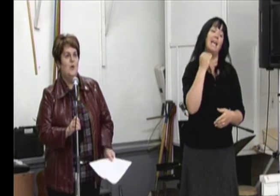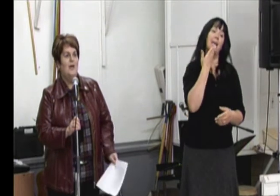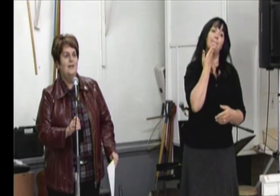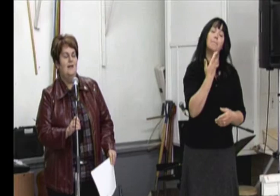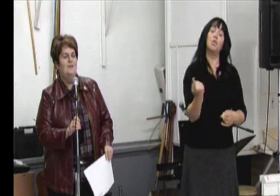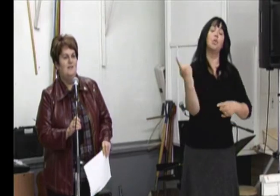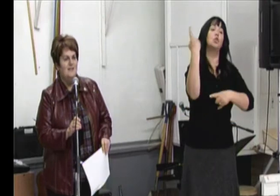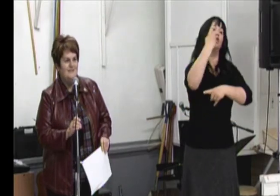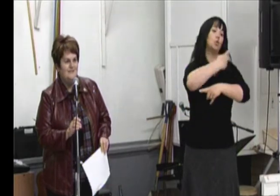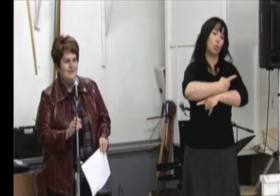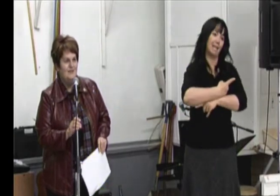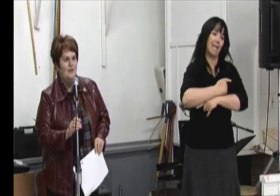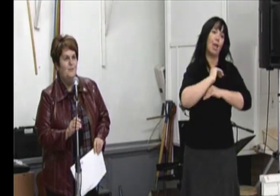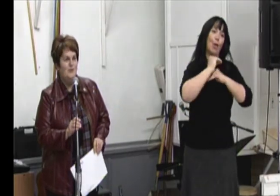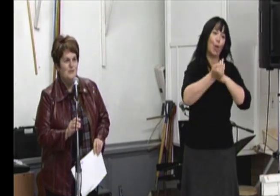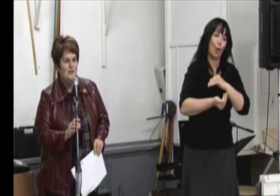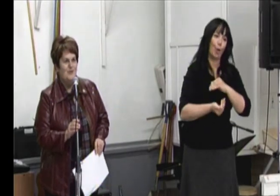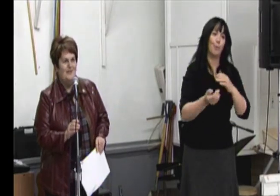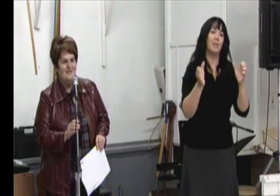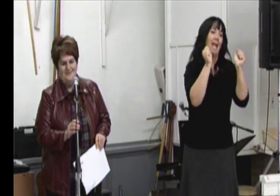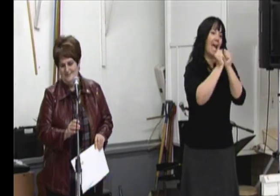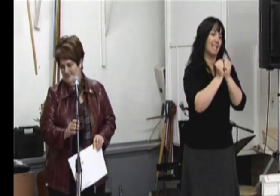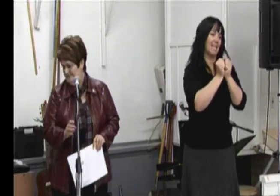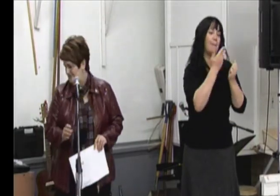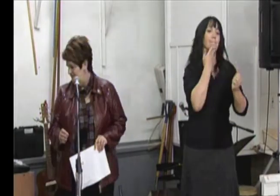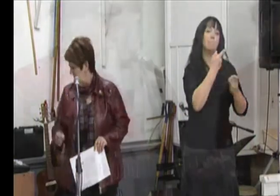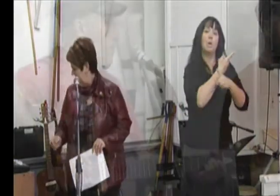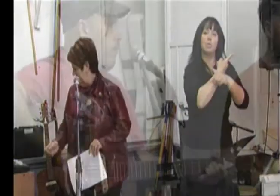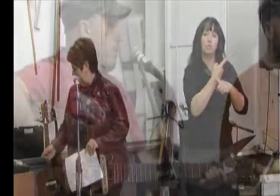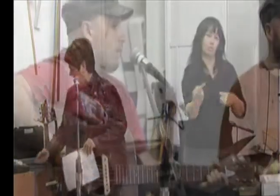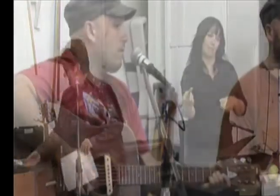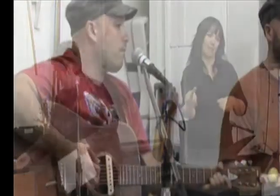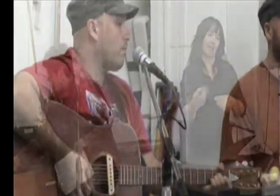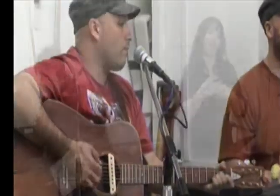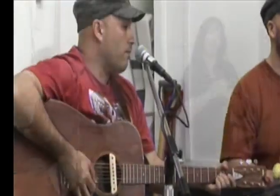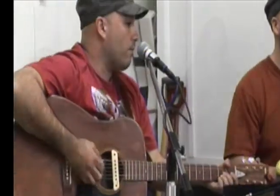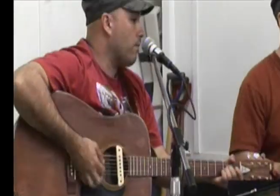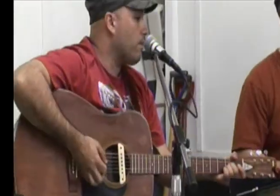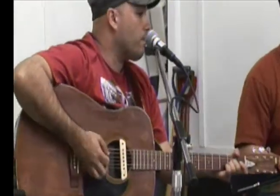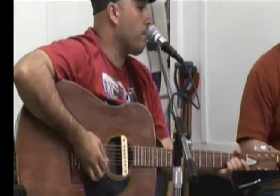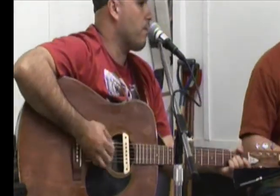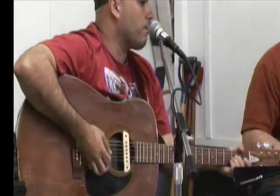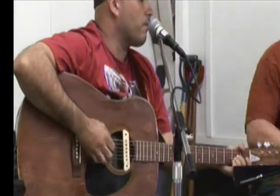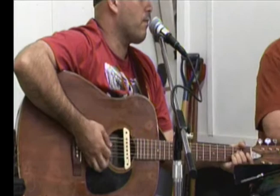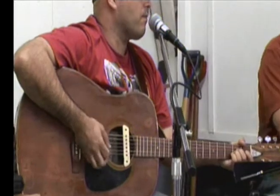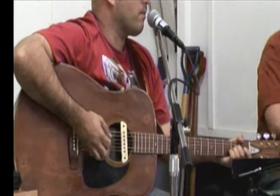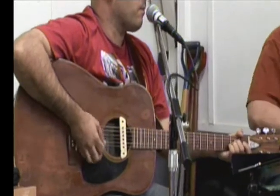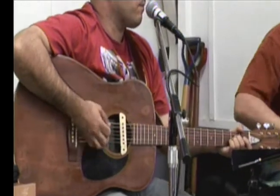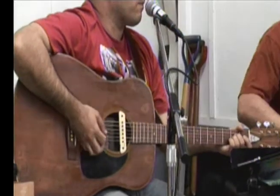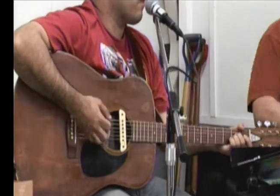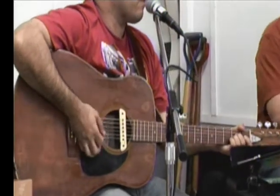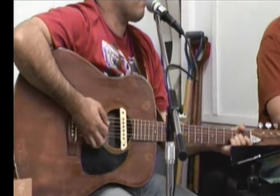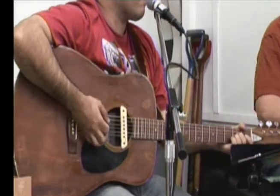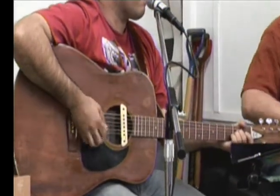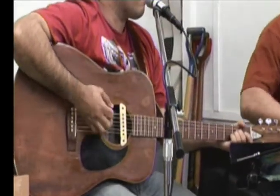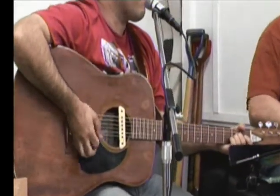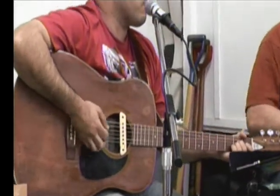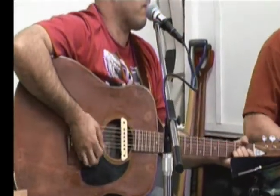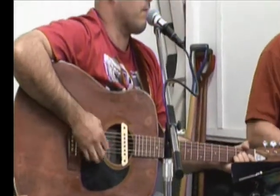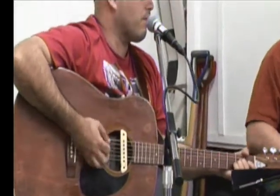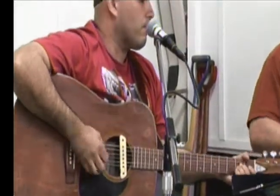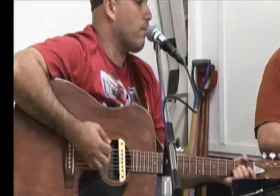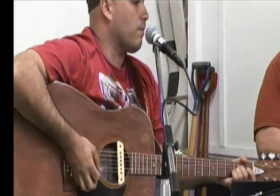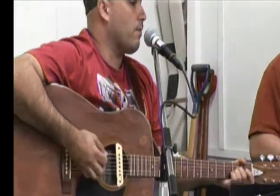dans la joie et dans la fraternité. Bonne semaine. Applaudissements Applaudissements Applaudissements